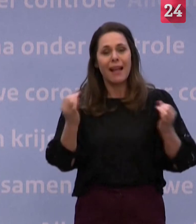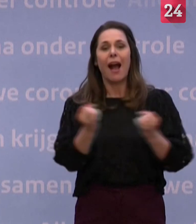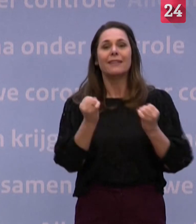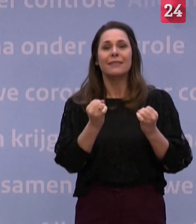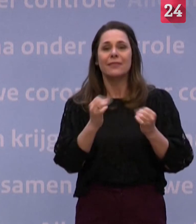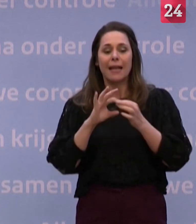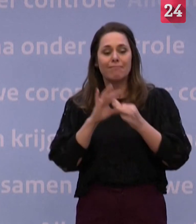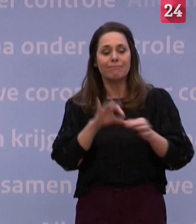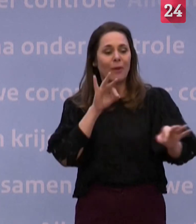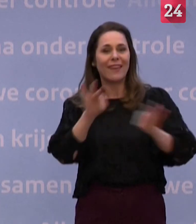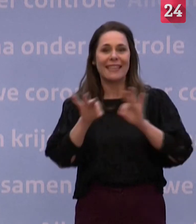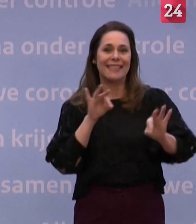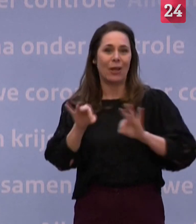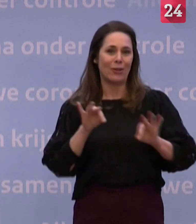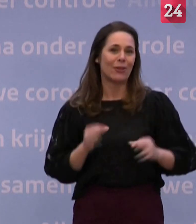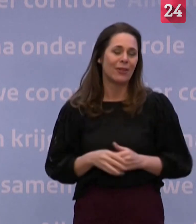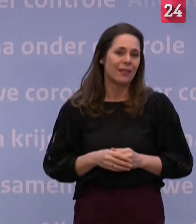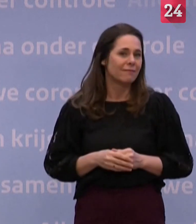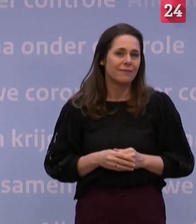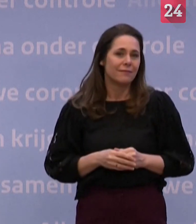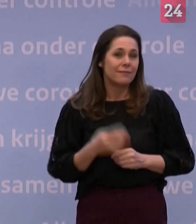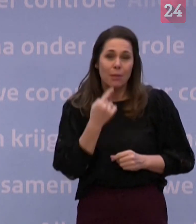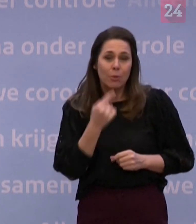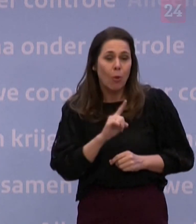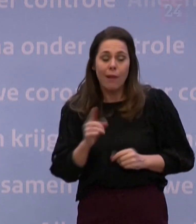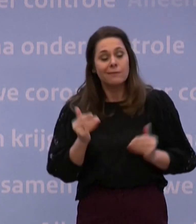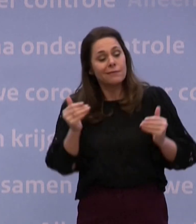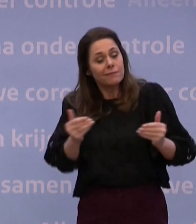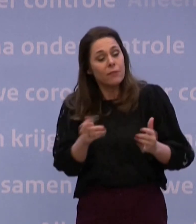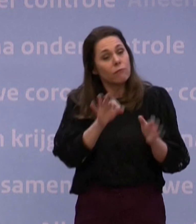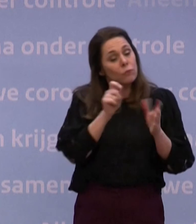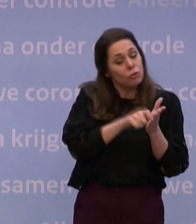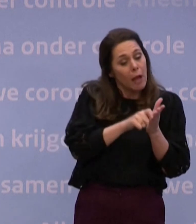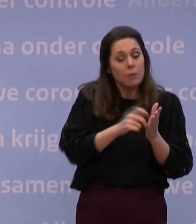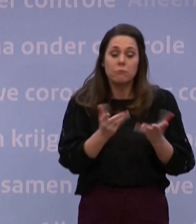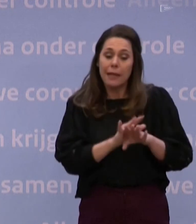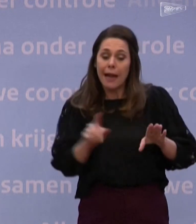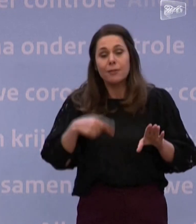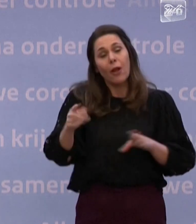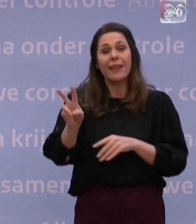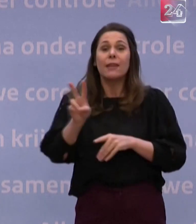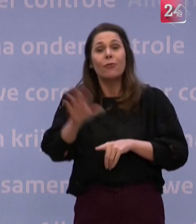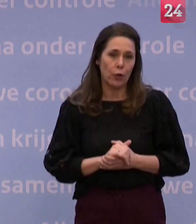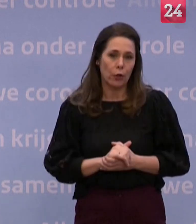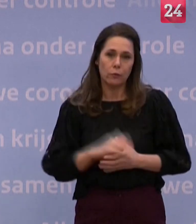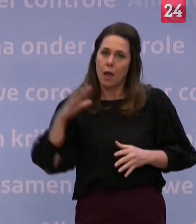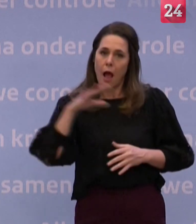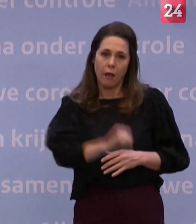verkiezingen. Het is dus niet de bedoeling daarna met een paar vrienden in het Vondelpark afgespreken.